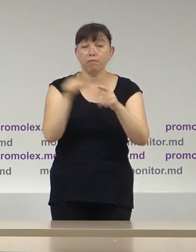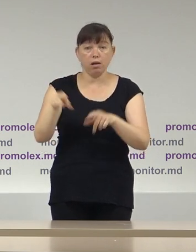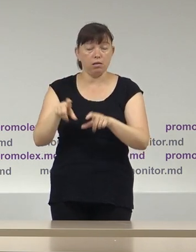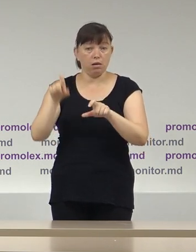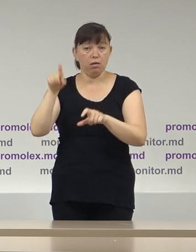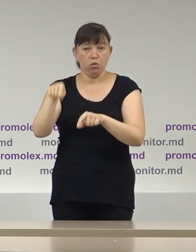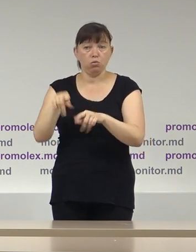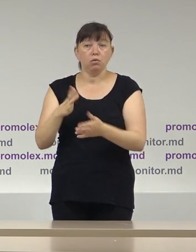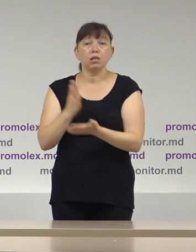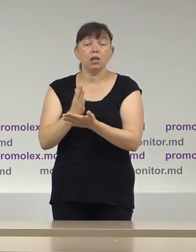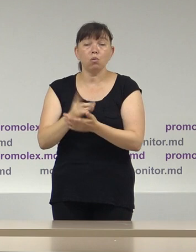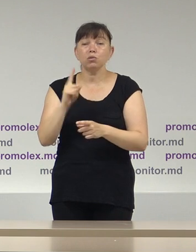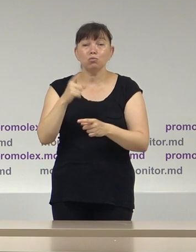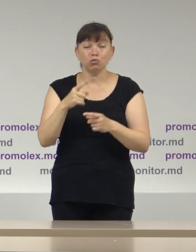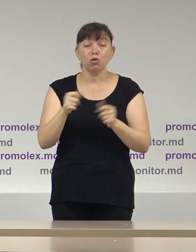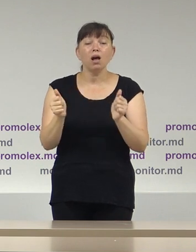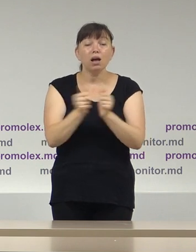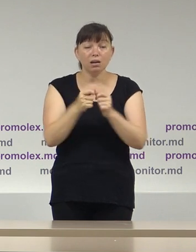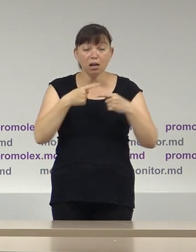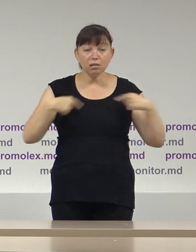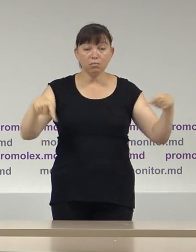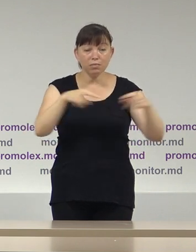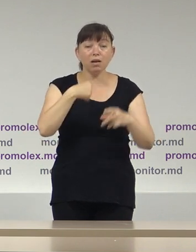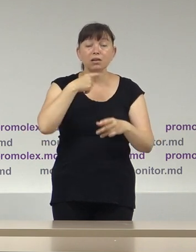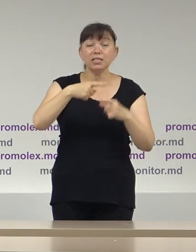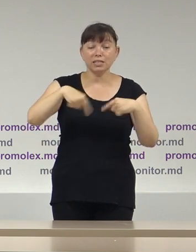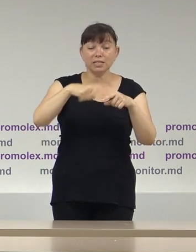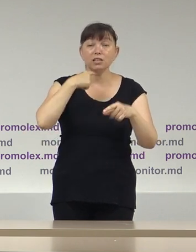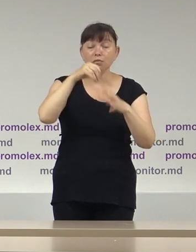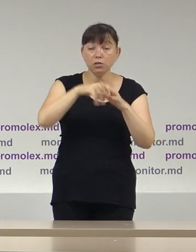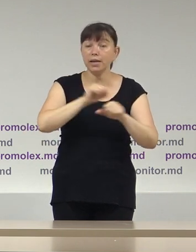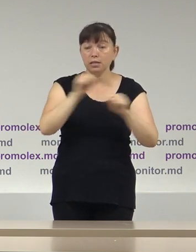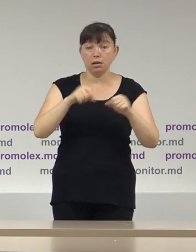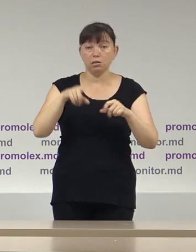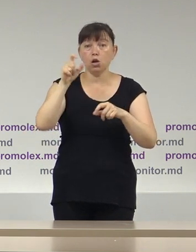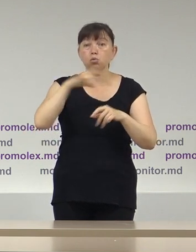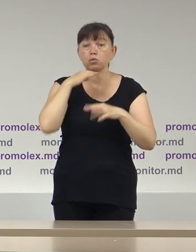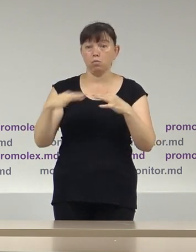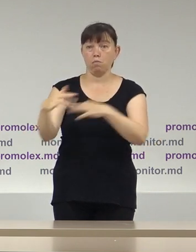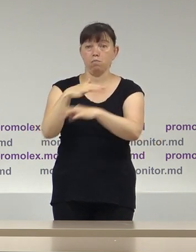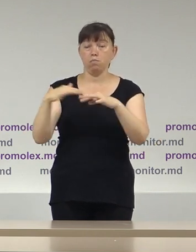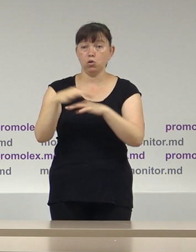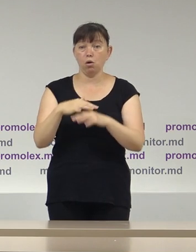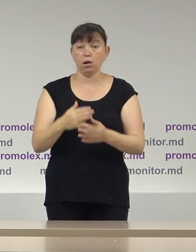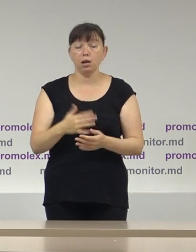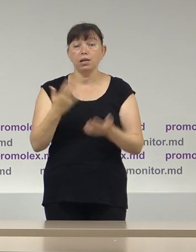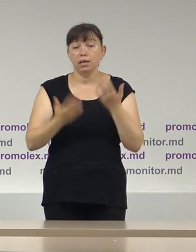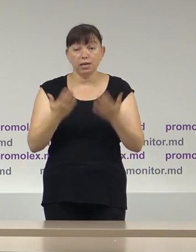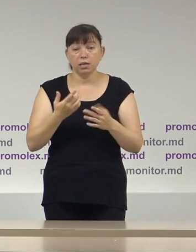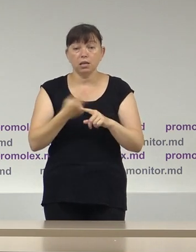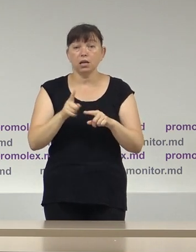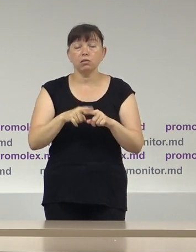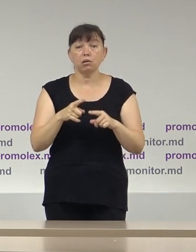aflarea grupurilor de persoane în preajma secților de votare dacă acest